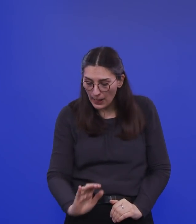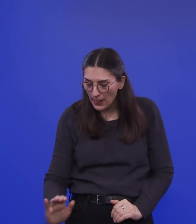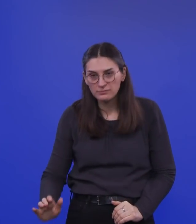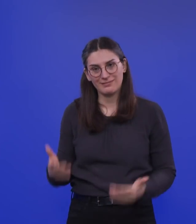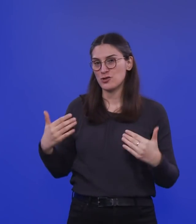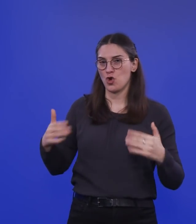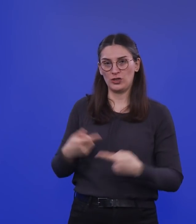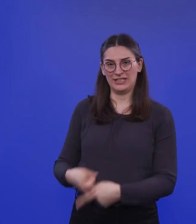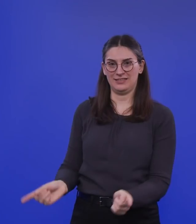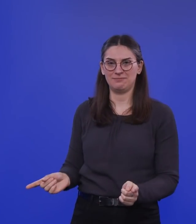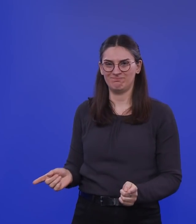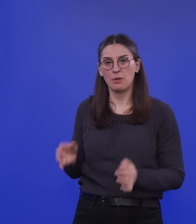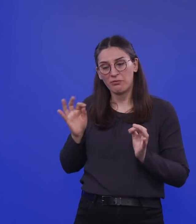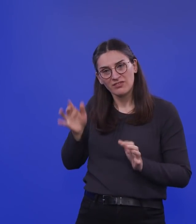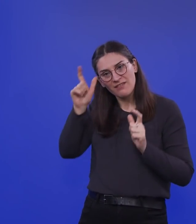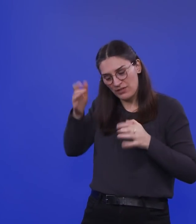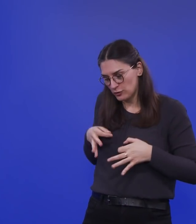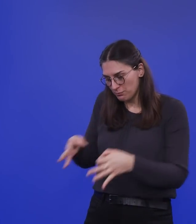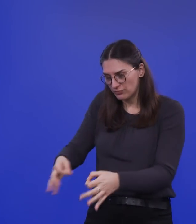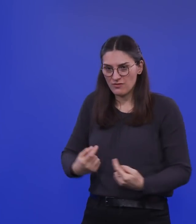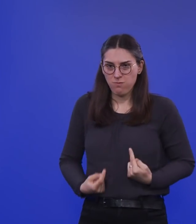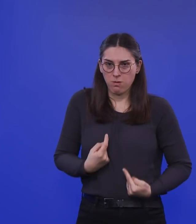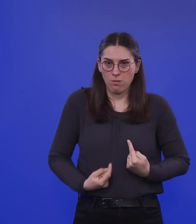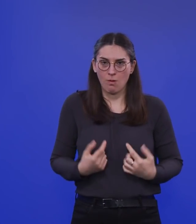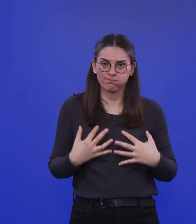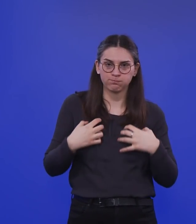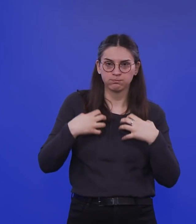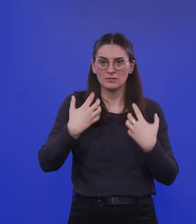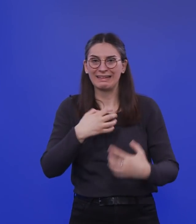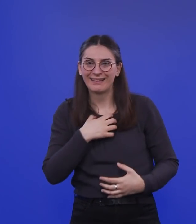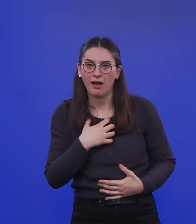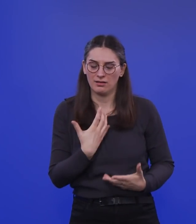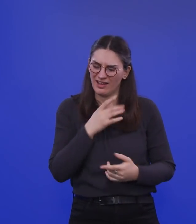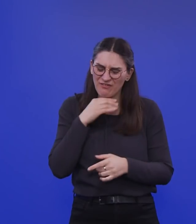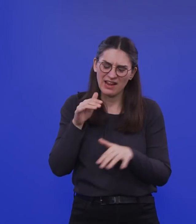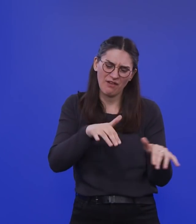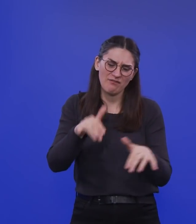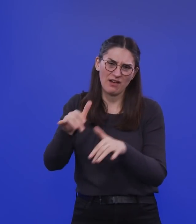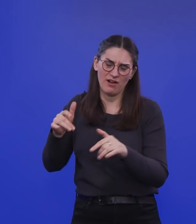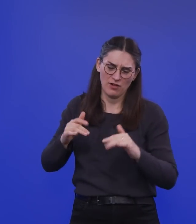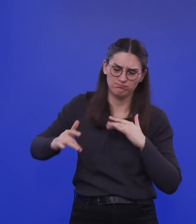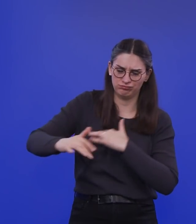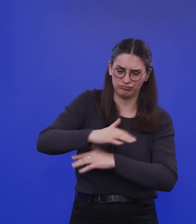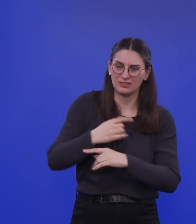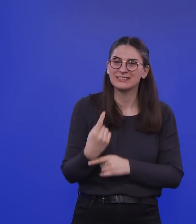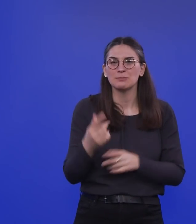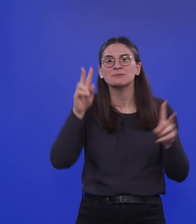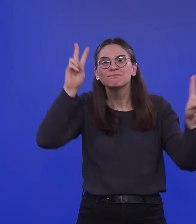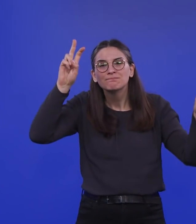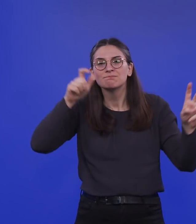kleinen Kindern kocht das Virus deswegen so richtig hoch. Da gibt es so richtig viele Fälle, denn die sind immunologisch naiv. Die sind so